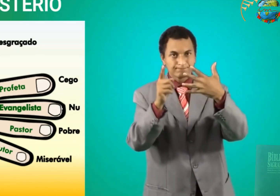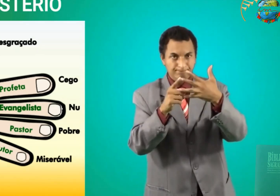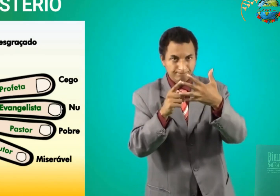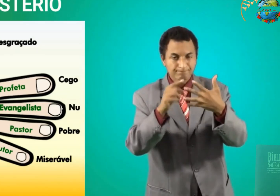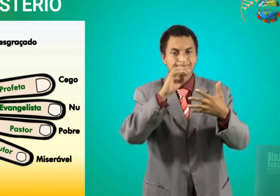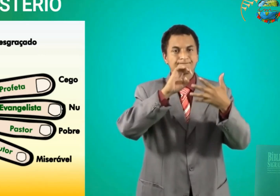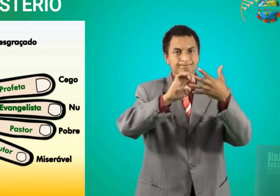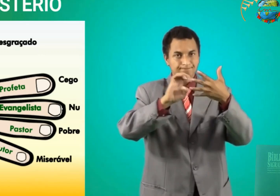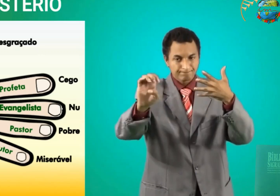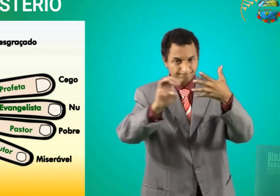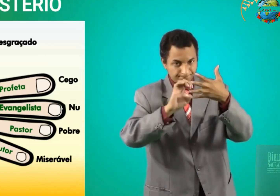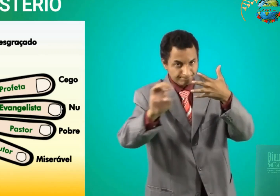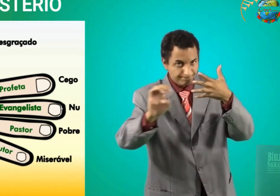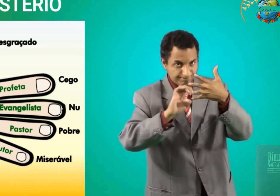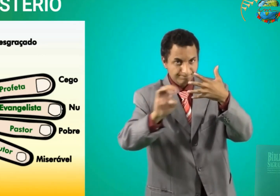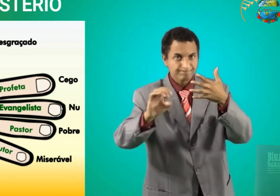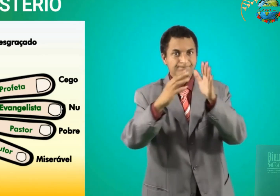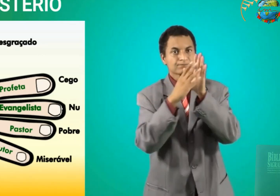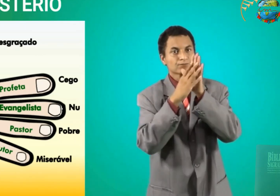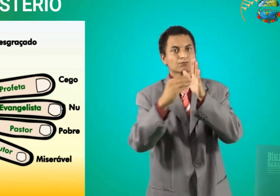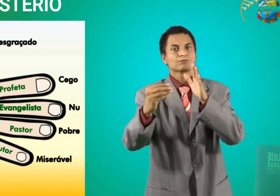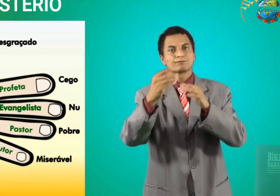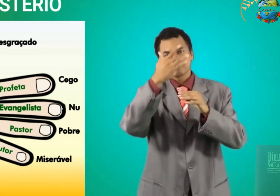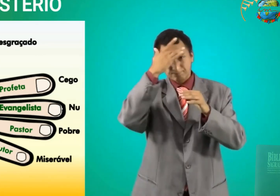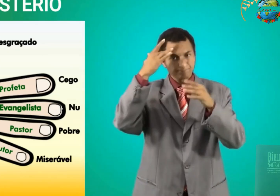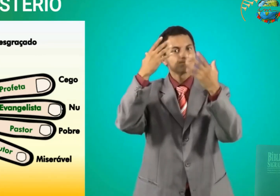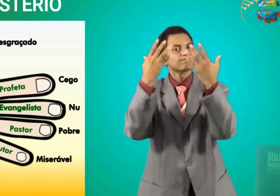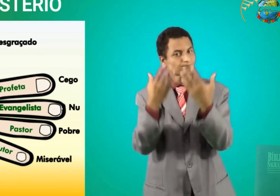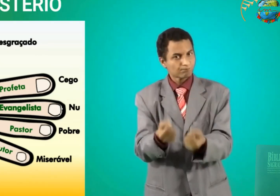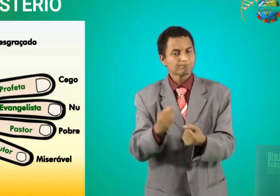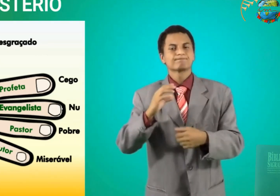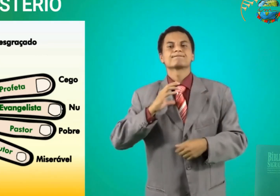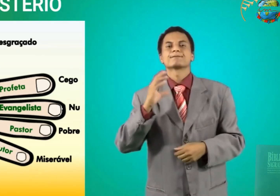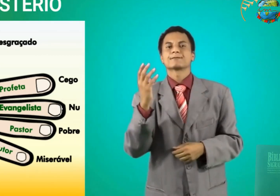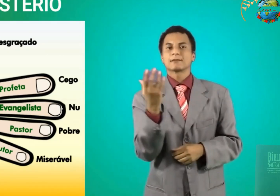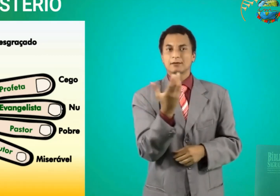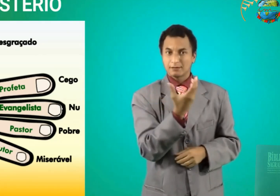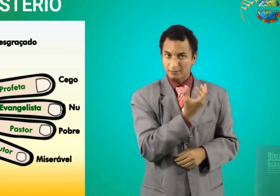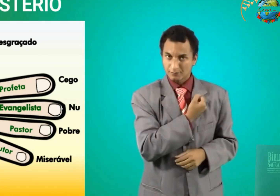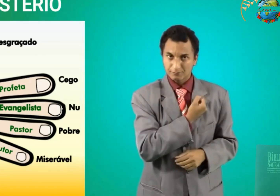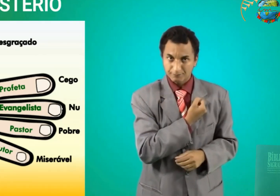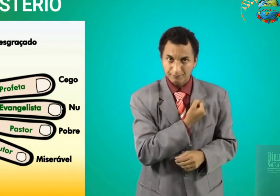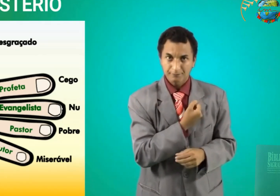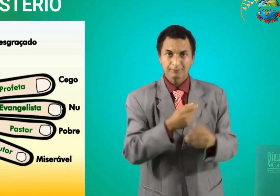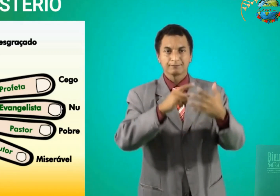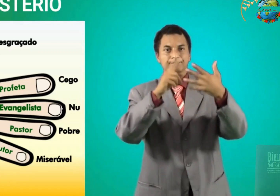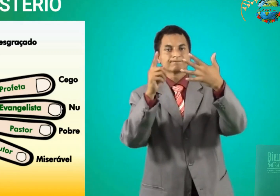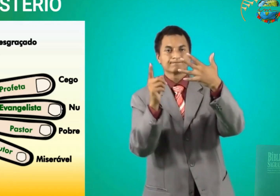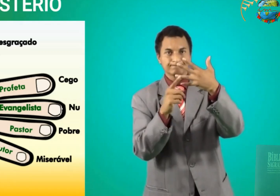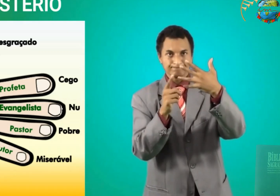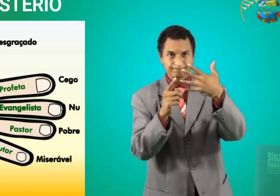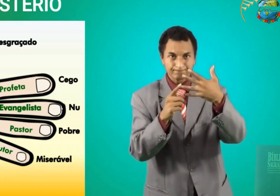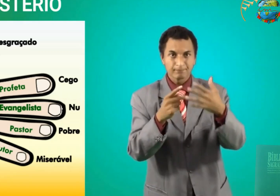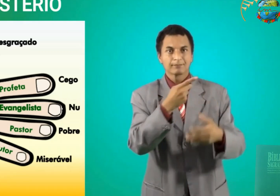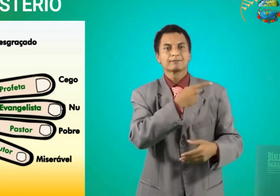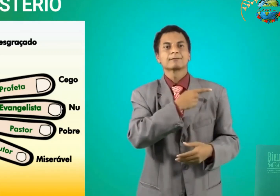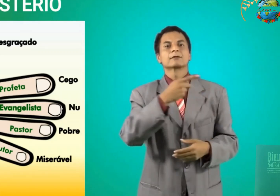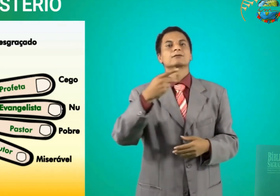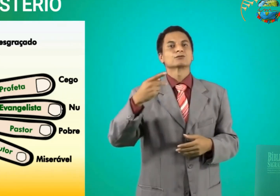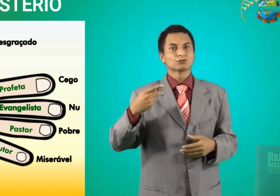O terceiro é evangelista Seu testemunho Muitas pessoas aceitam Jesus como salvador O quarto é o